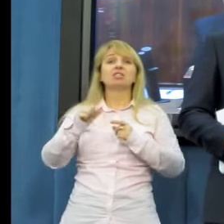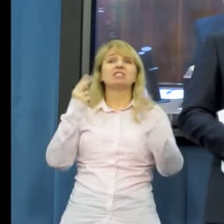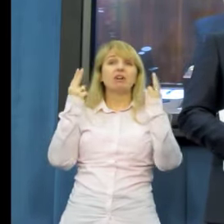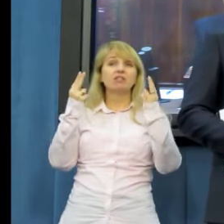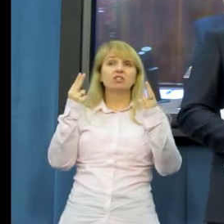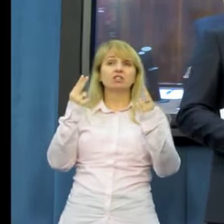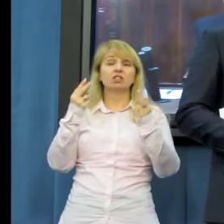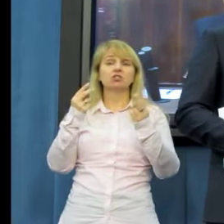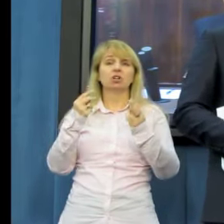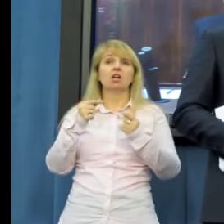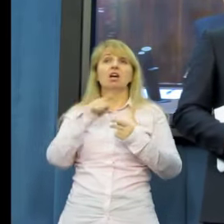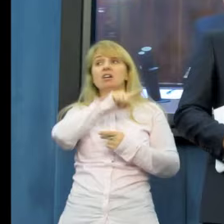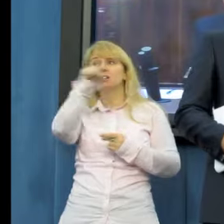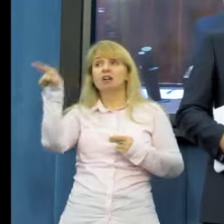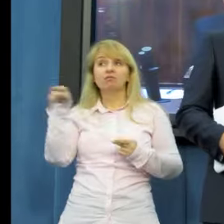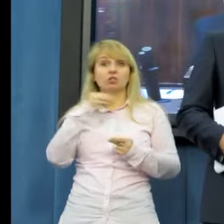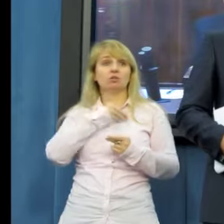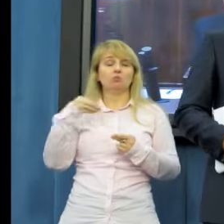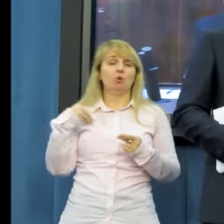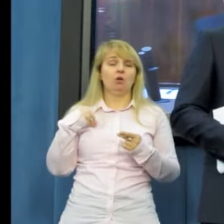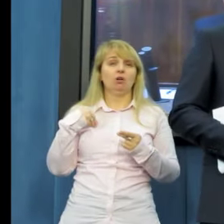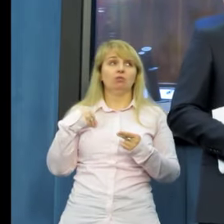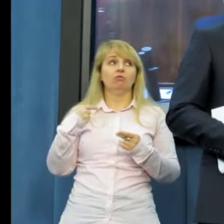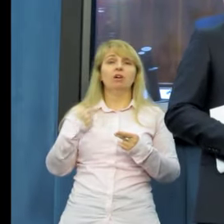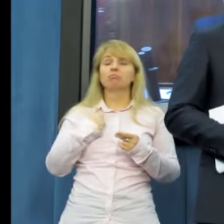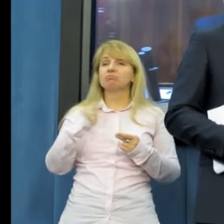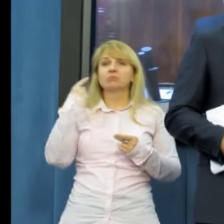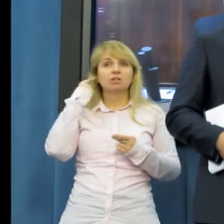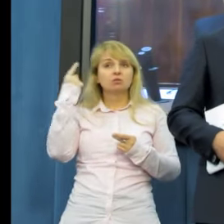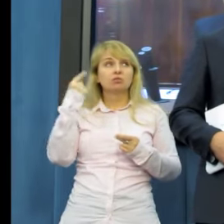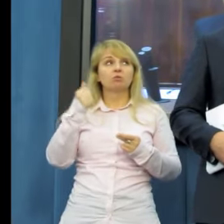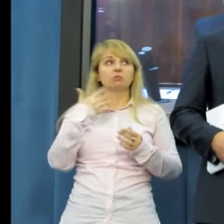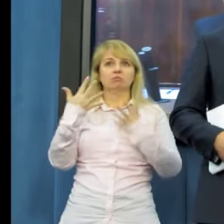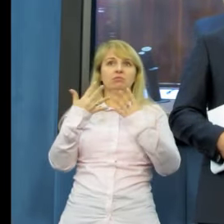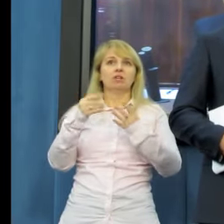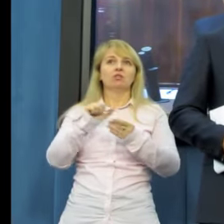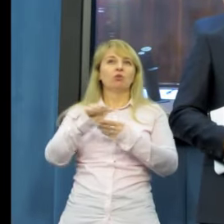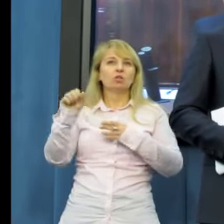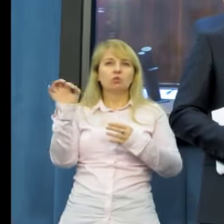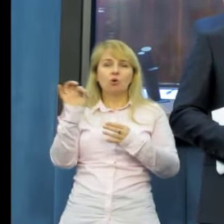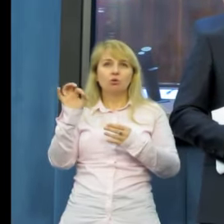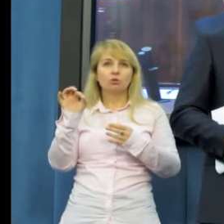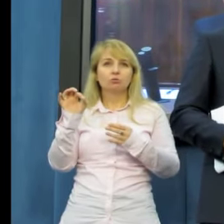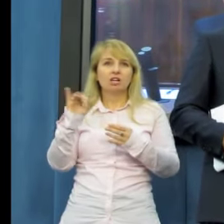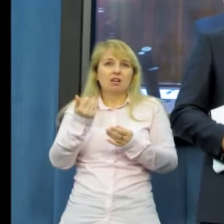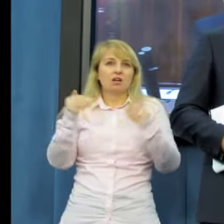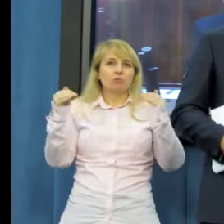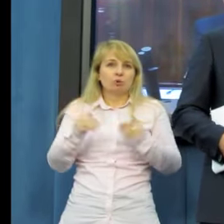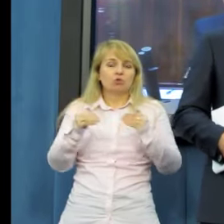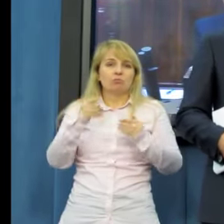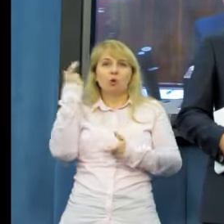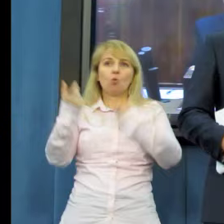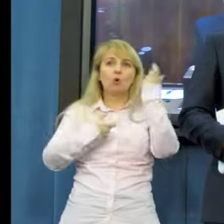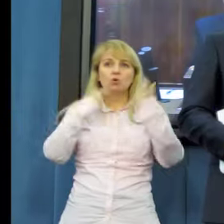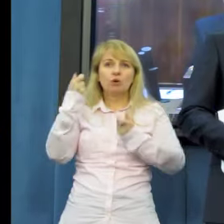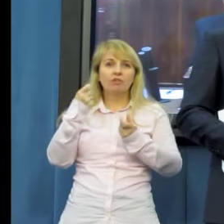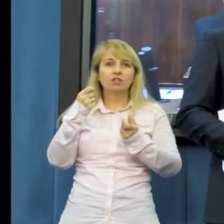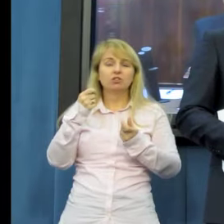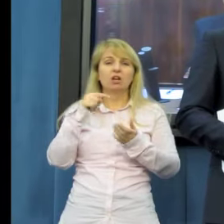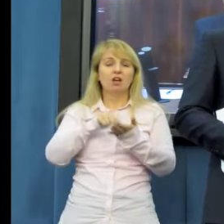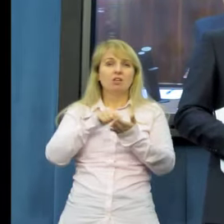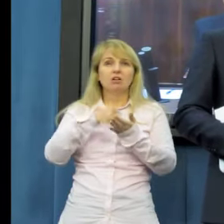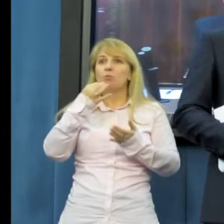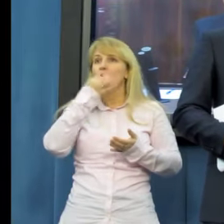wszystkich. Wydaje mi się rzeczą absurdalną, abyśmy mieli głosować nad poprawką, która w